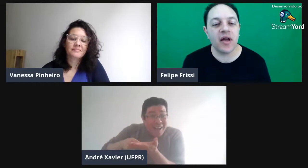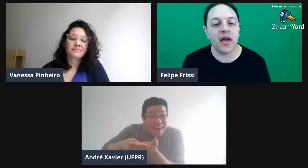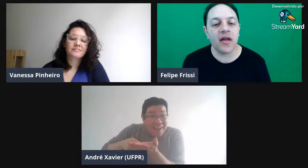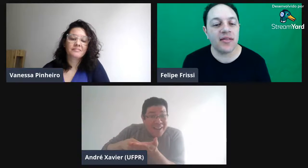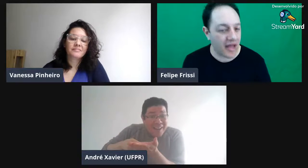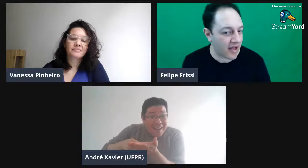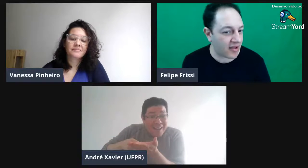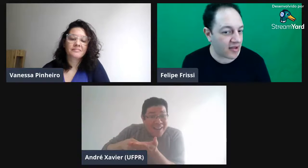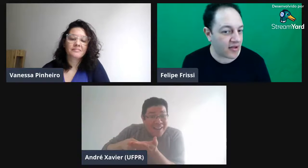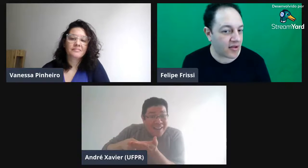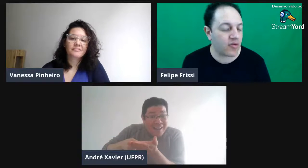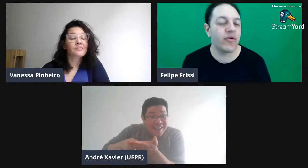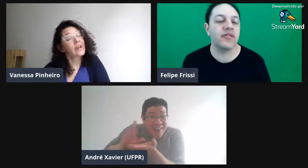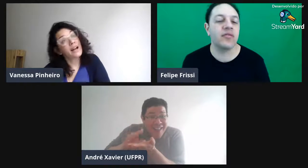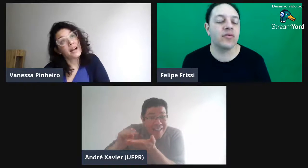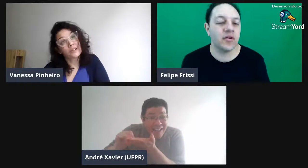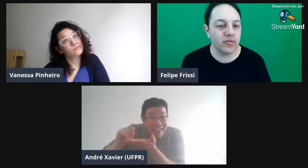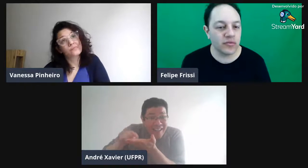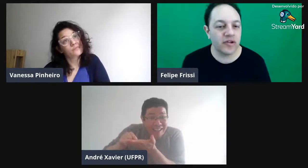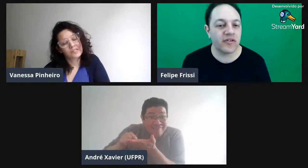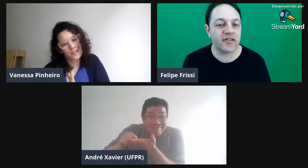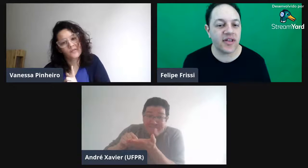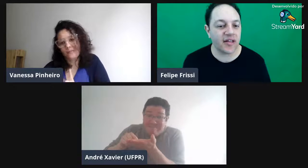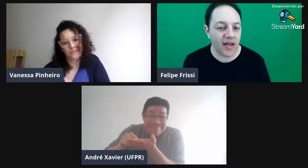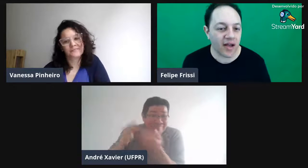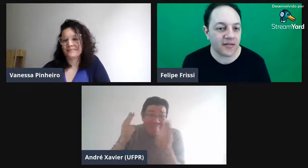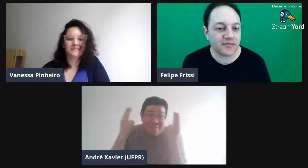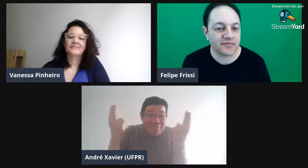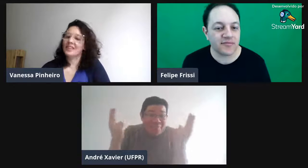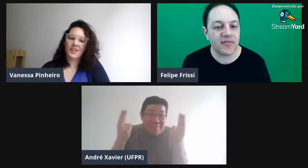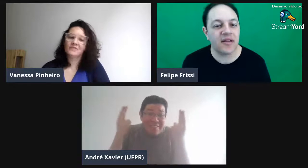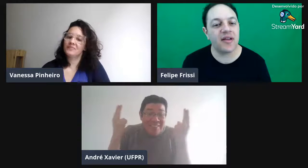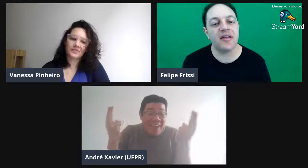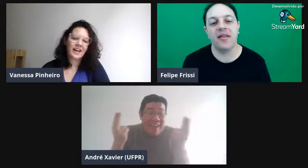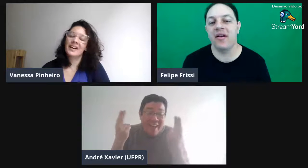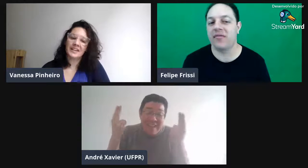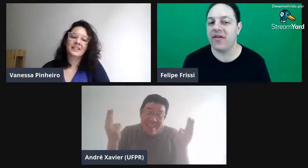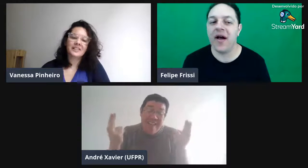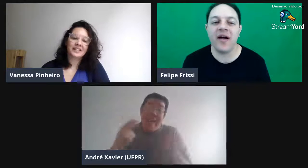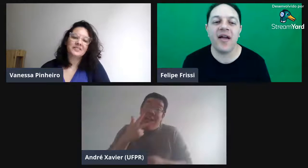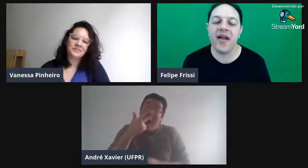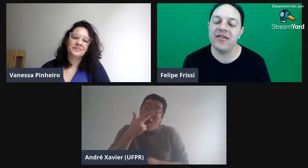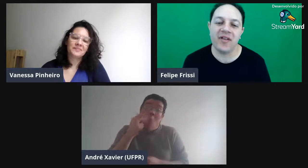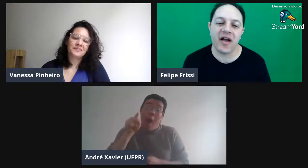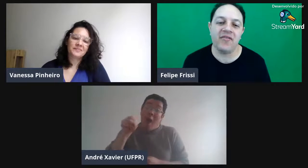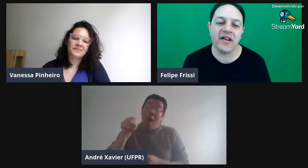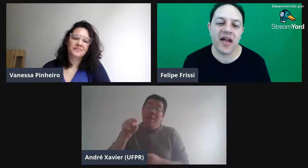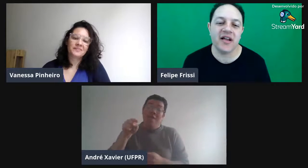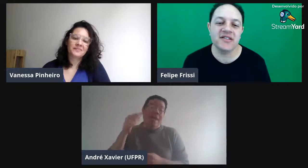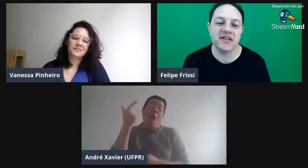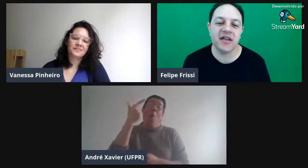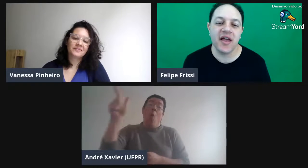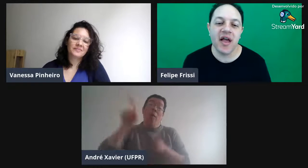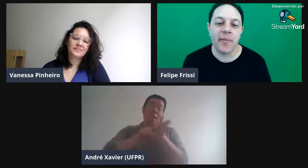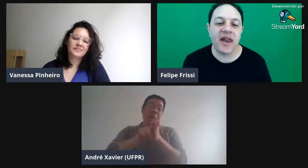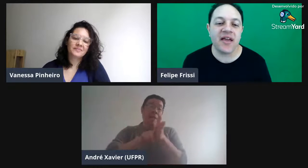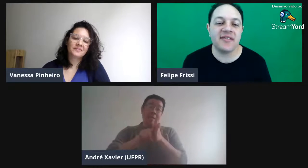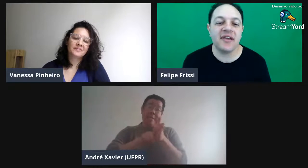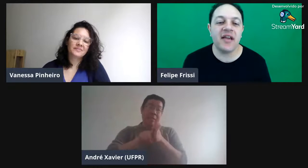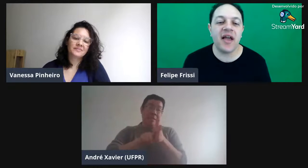dá com esse conteúdo que você tem? Dá? Não dá. É, não dá, é verdade. Parece que